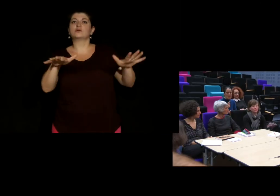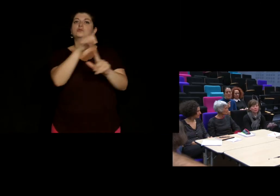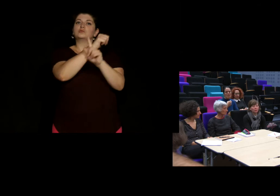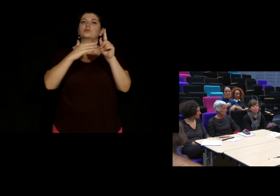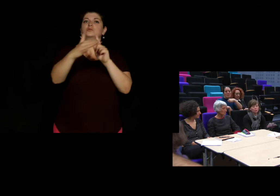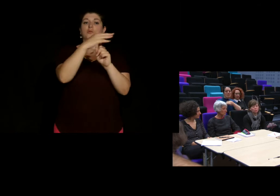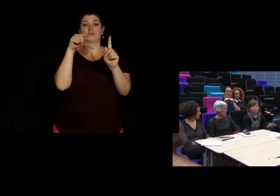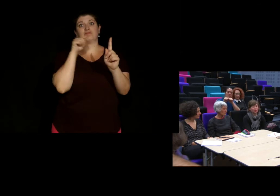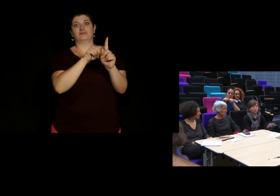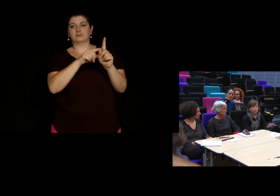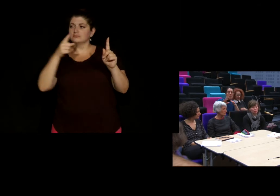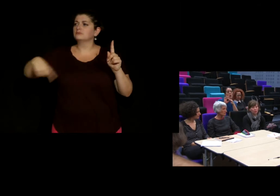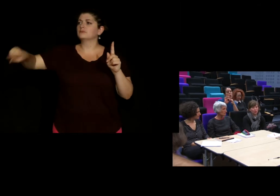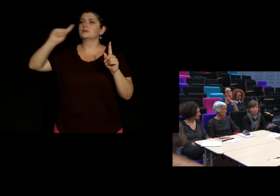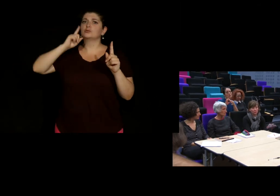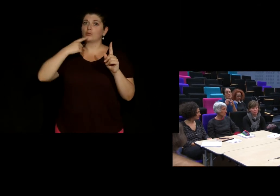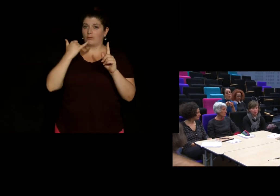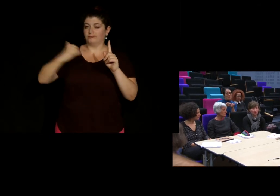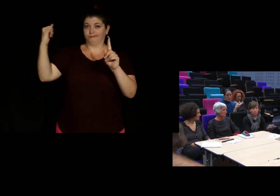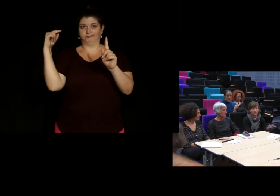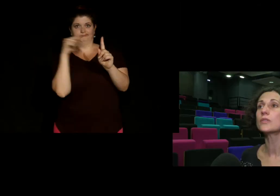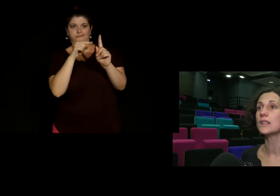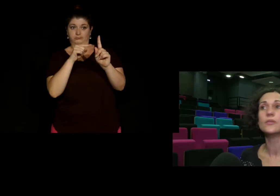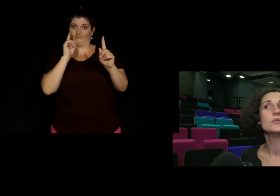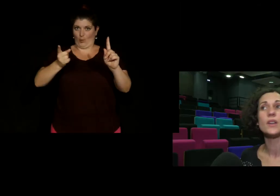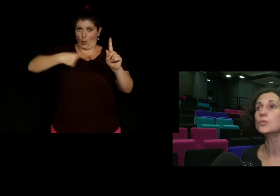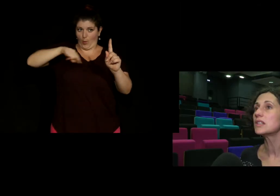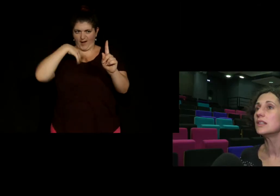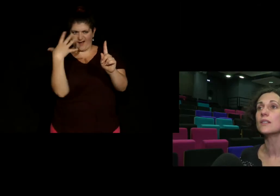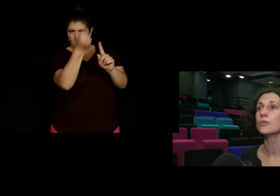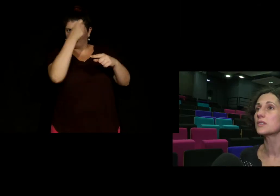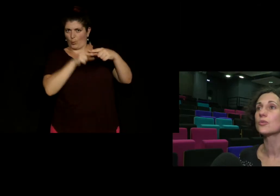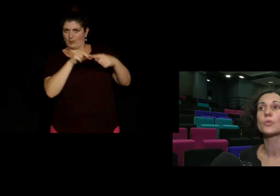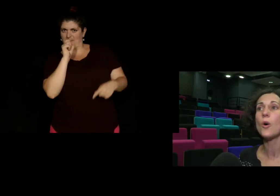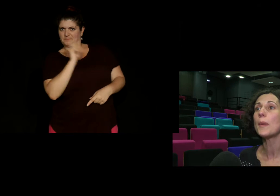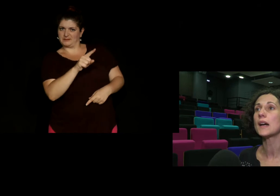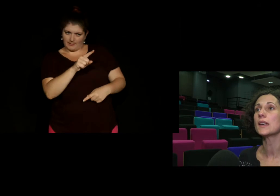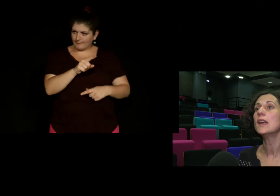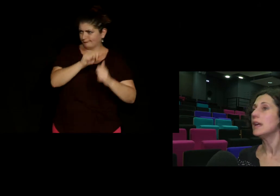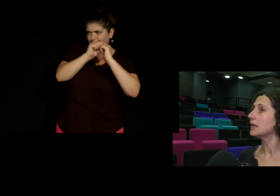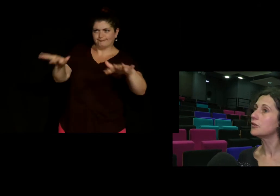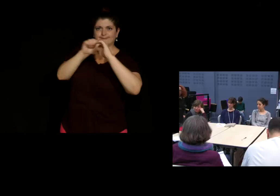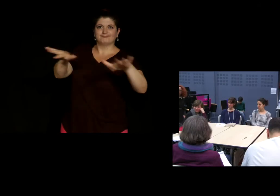qui est très important et dans la communauté sourde qui est devenue un outil dont ils se sont emparés et qu'il faut